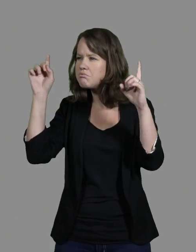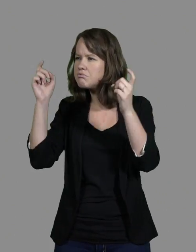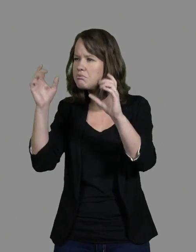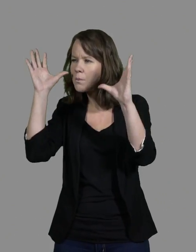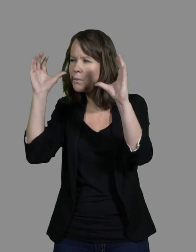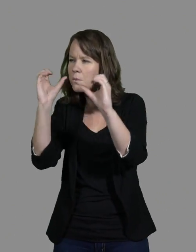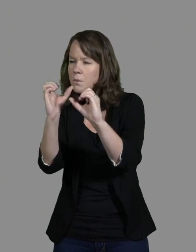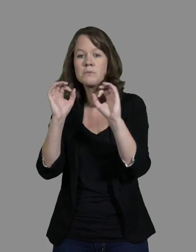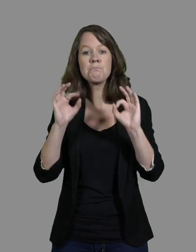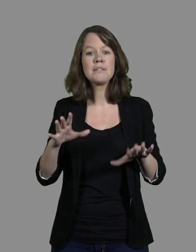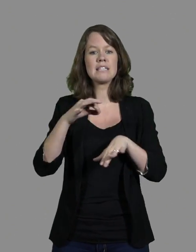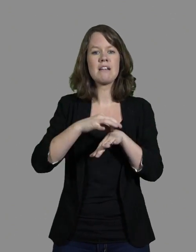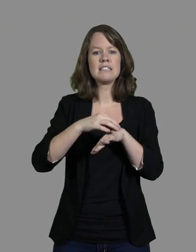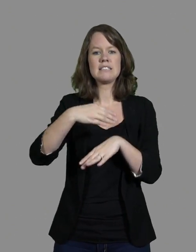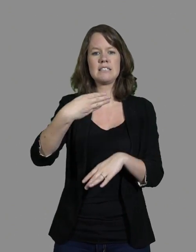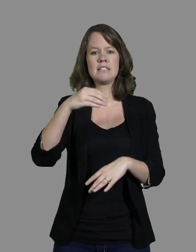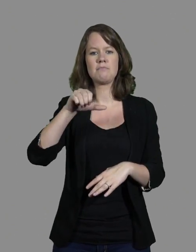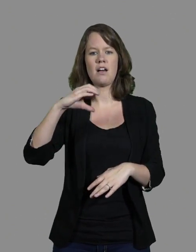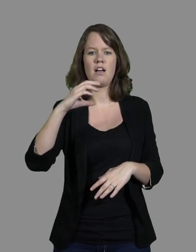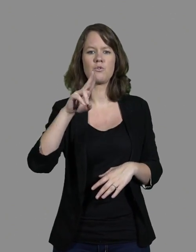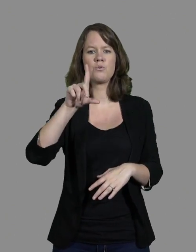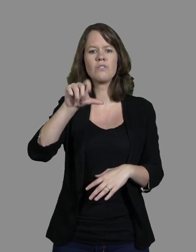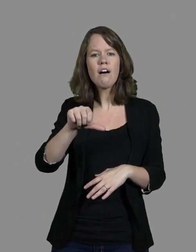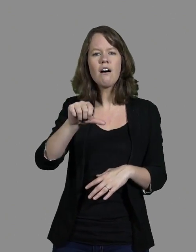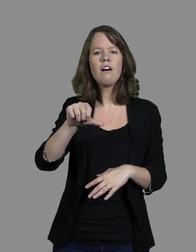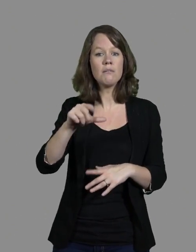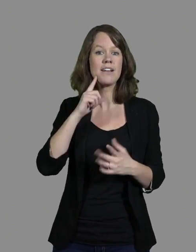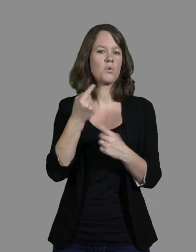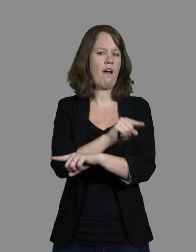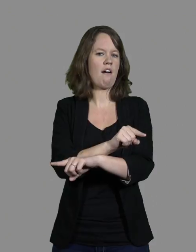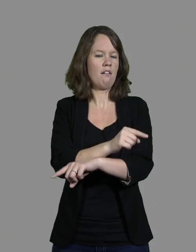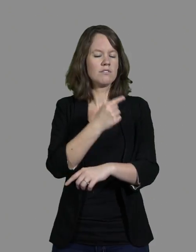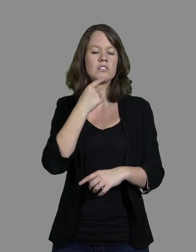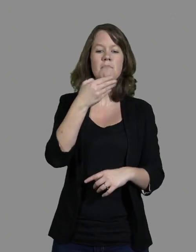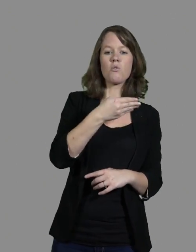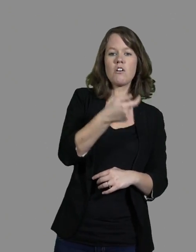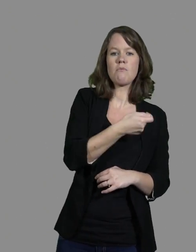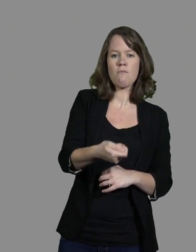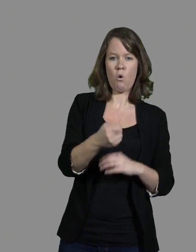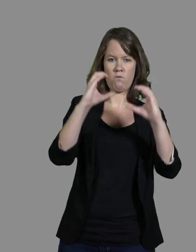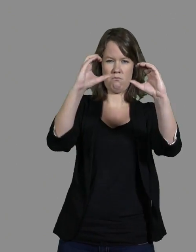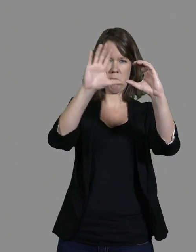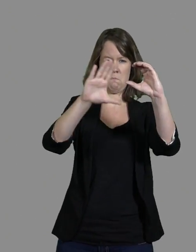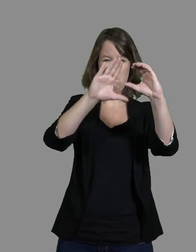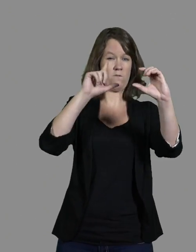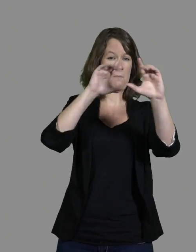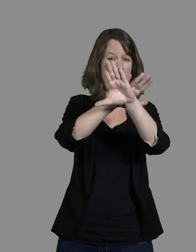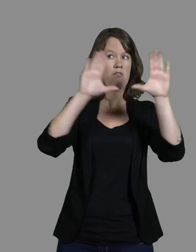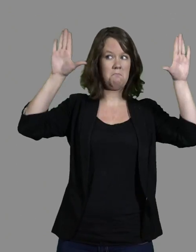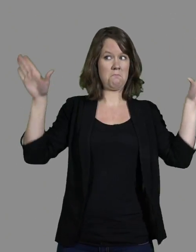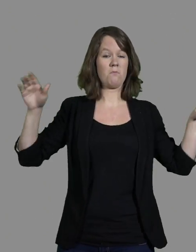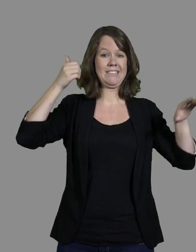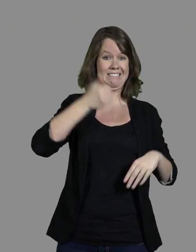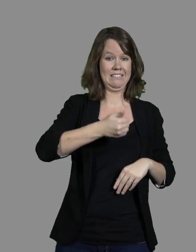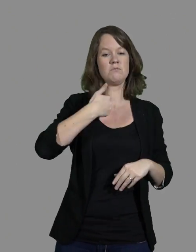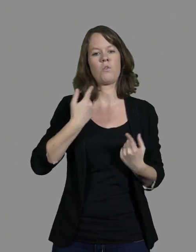macula, mais c'est l'inverse. La macula, c'est le champ central qui... les cellules du champ central qui meurent, et à l'inverse, moi, c'est